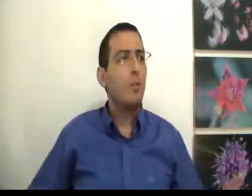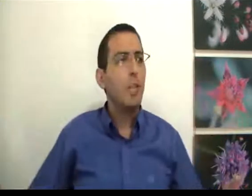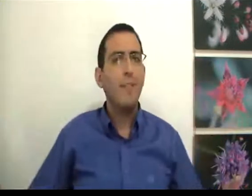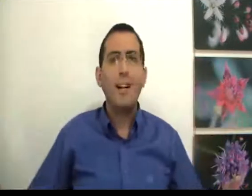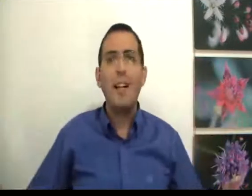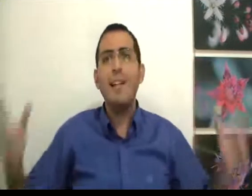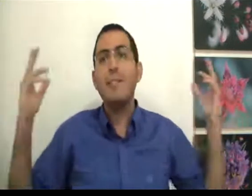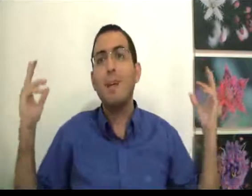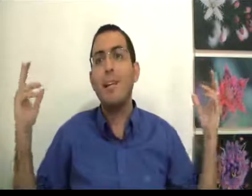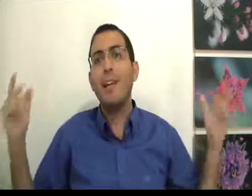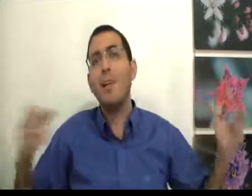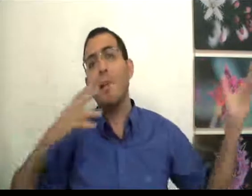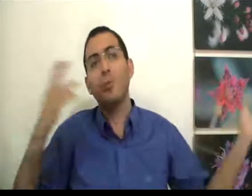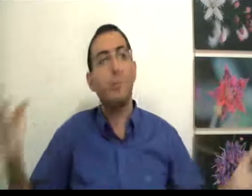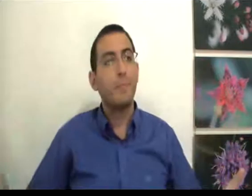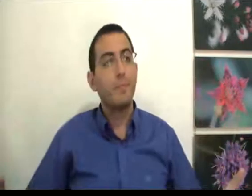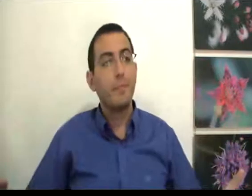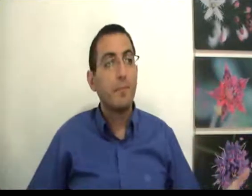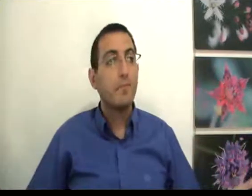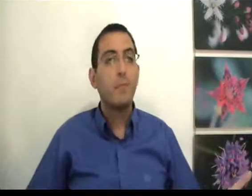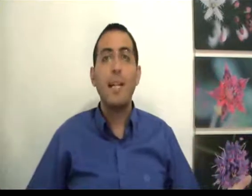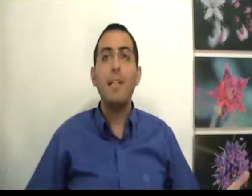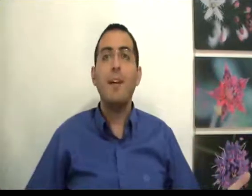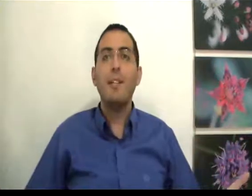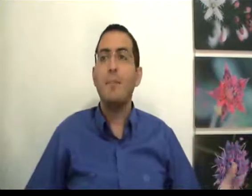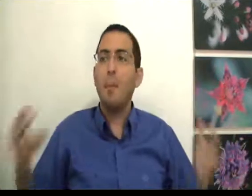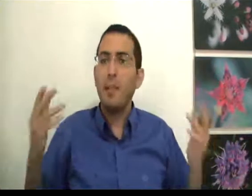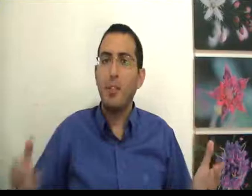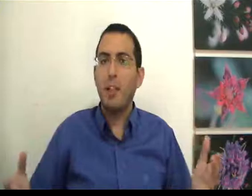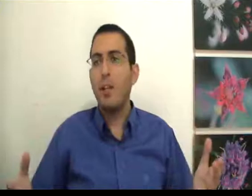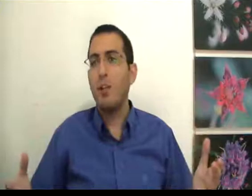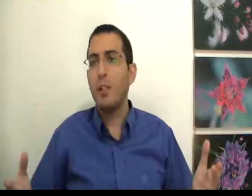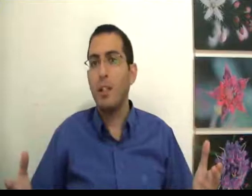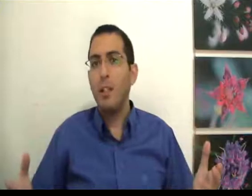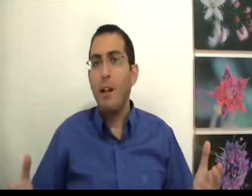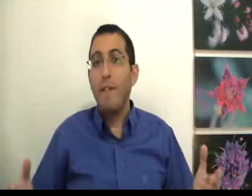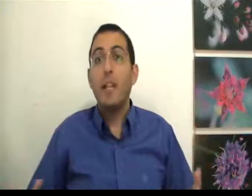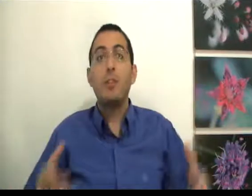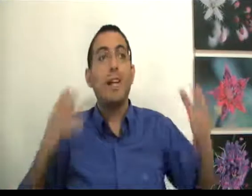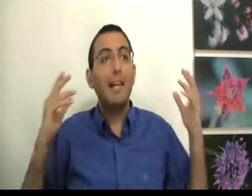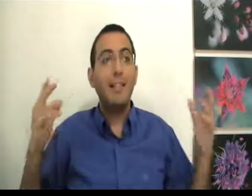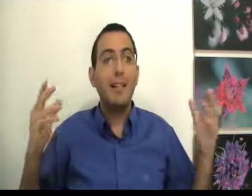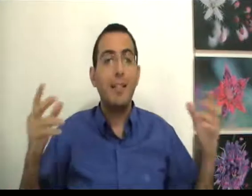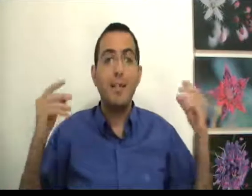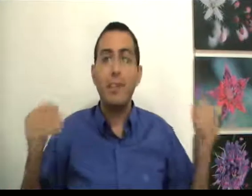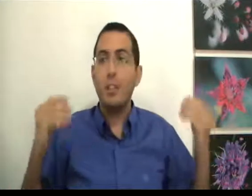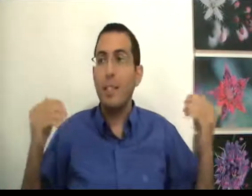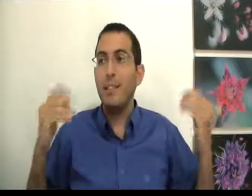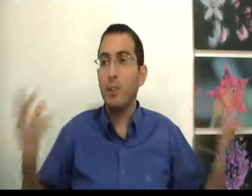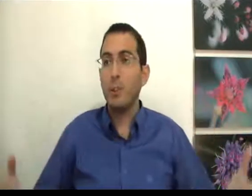מאושר אבל אין לי זמן כי משהו אין דבר כזה אם זה באמת חשוב לך האושר וזה חשוב לך עד כדי כך שאתה מבין שבלי זה אין שום